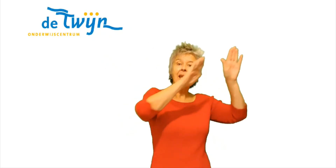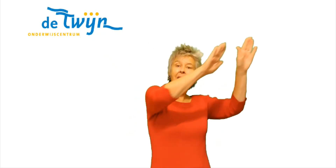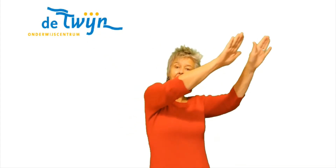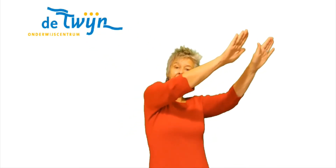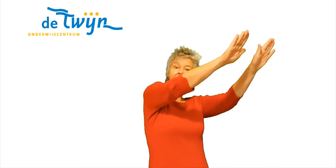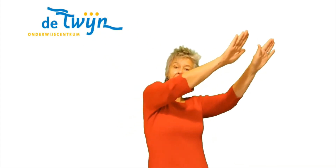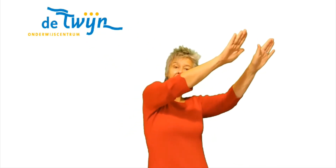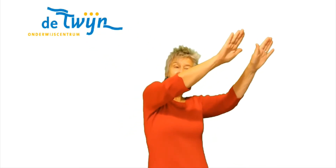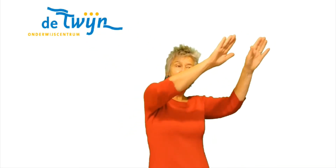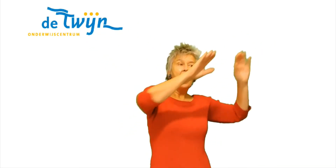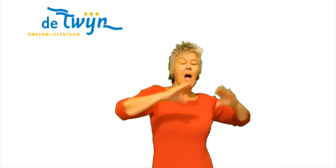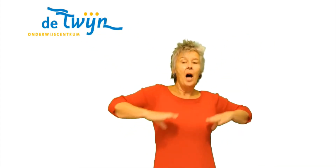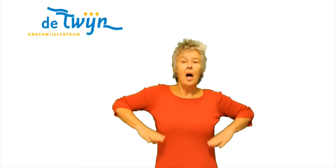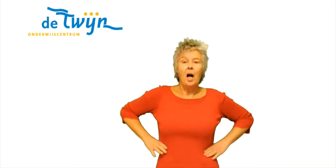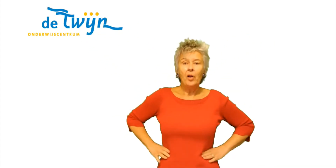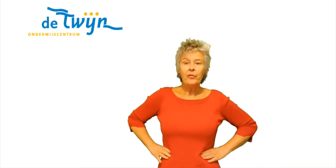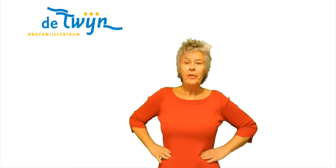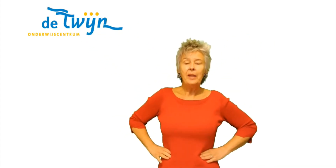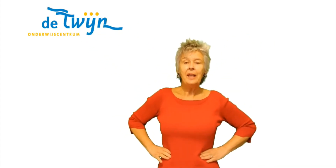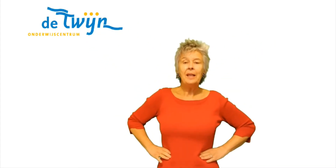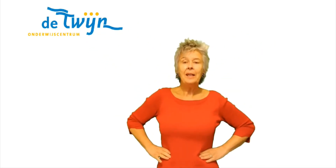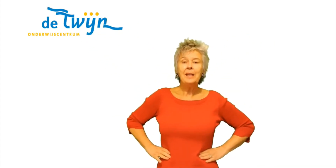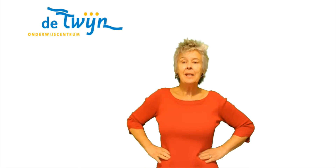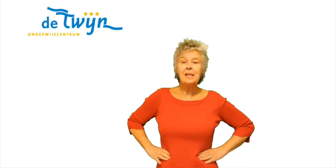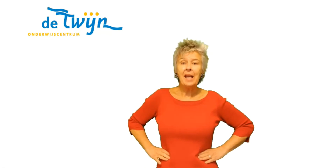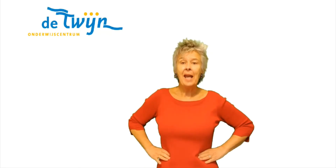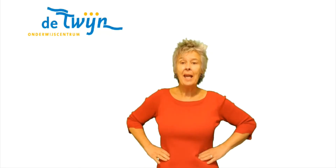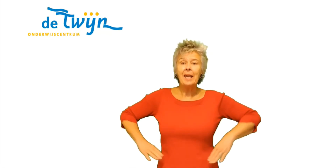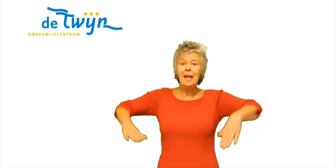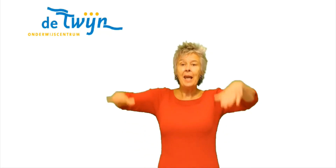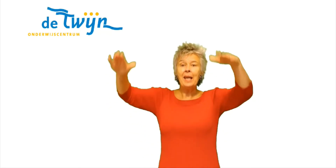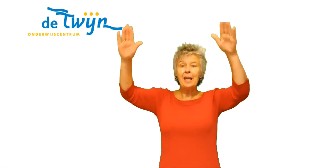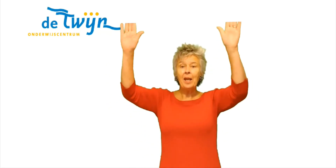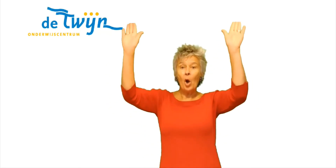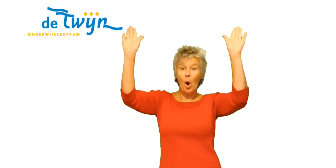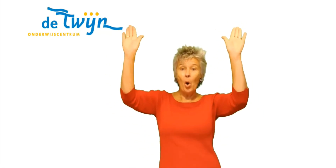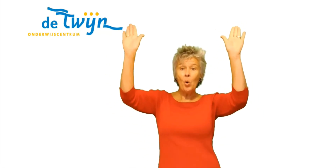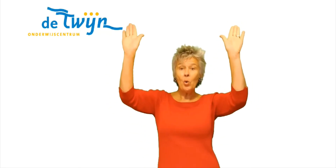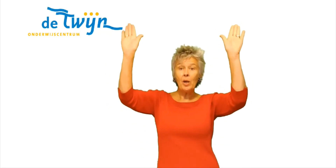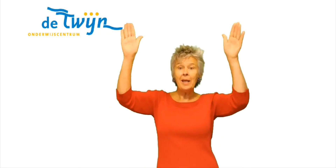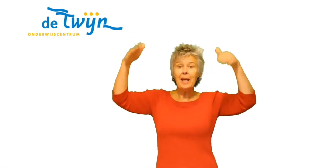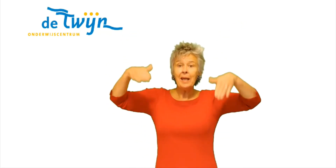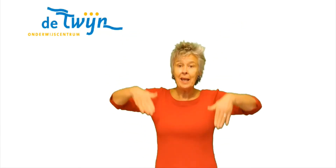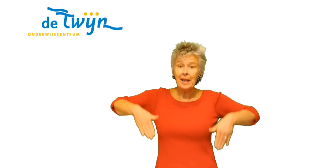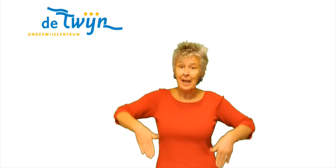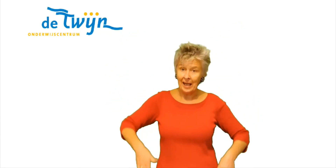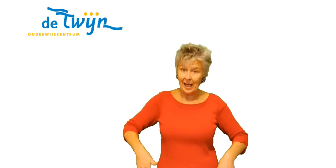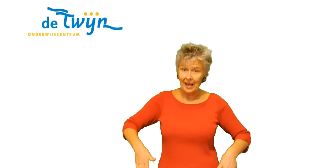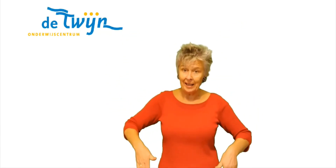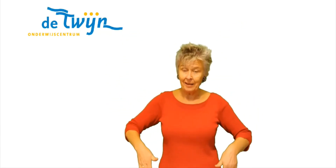rechts Handen in je zij Eén keer hoog en één keer laag